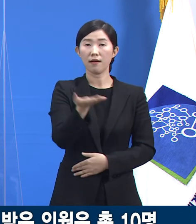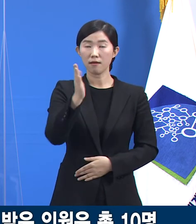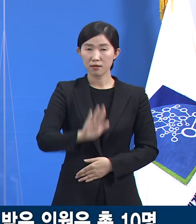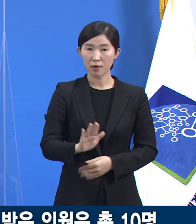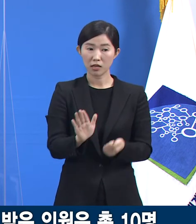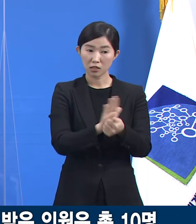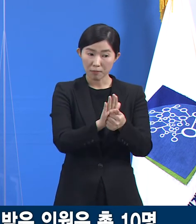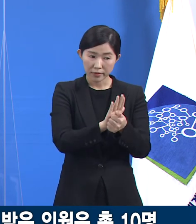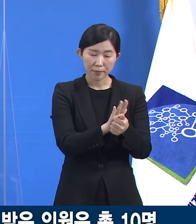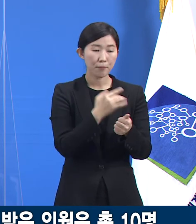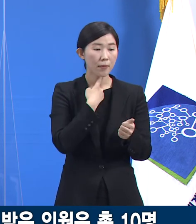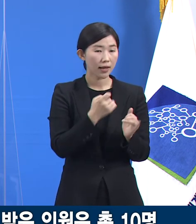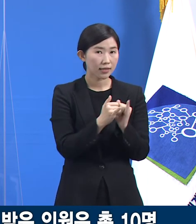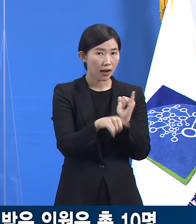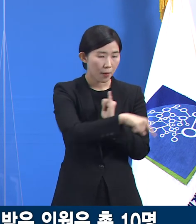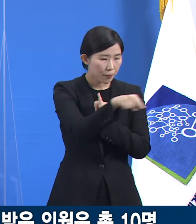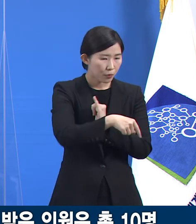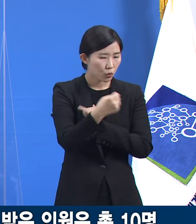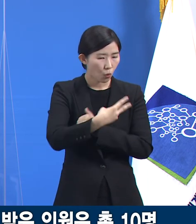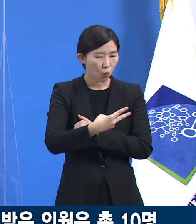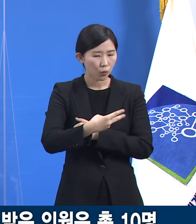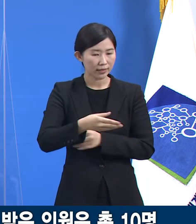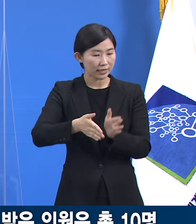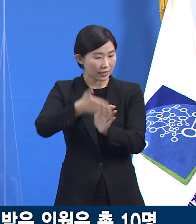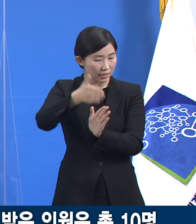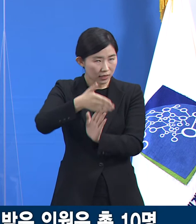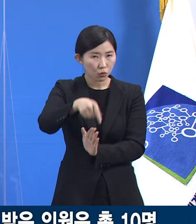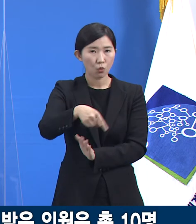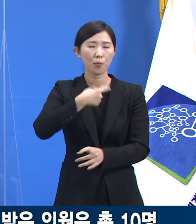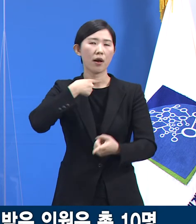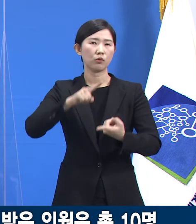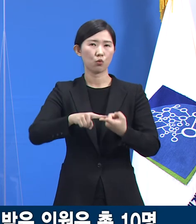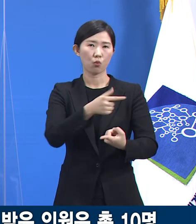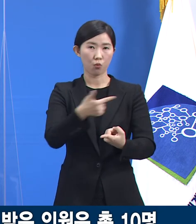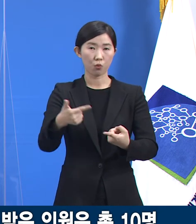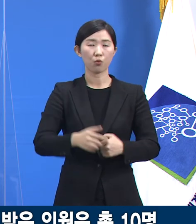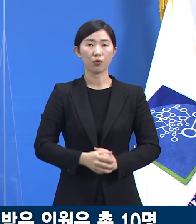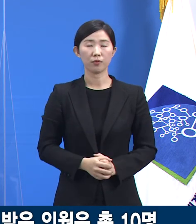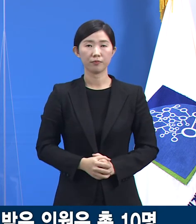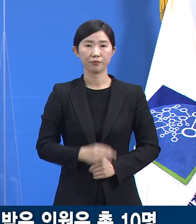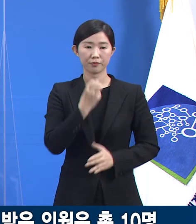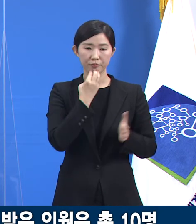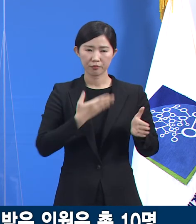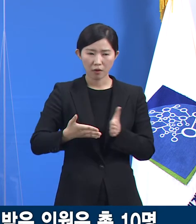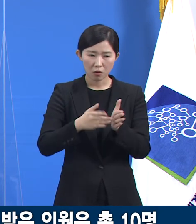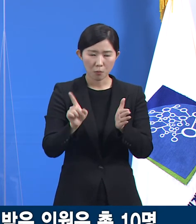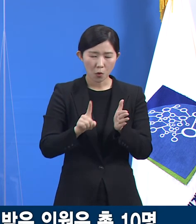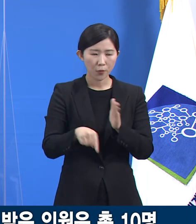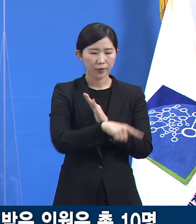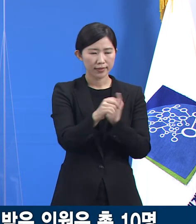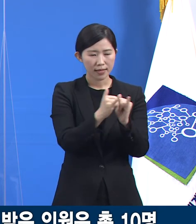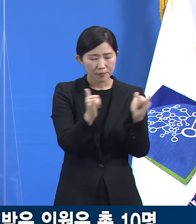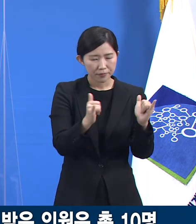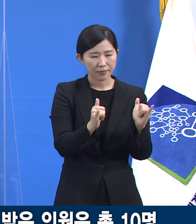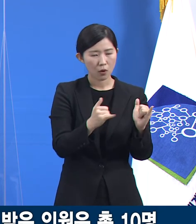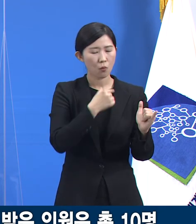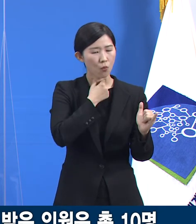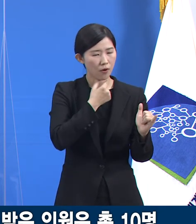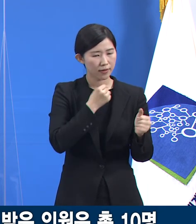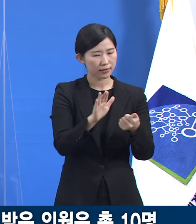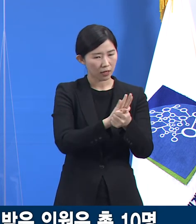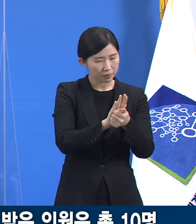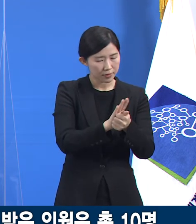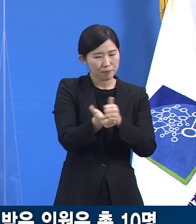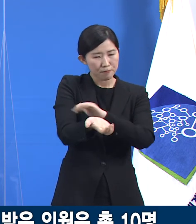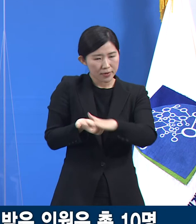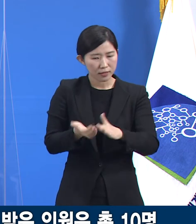만족도도 높은 것으로 보고됩니다. 또는 현장에서 요구하는 서비스를 선제적으로 마련하고 한